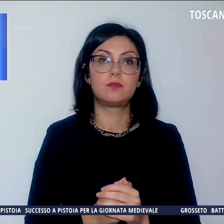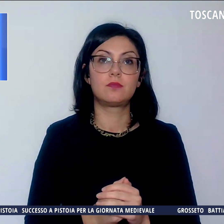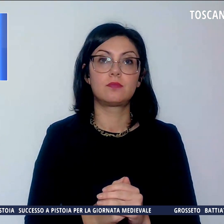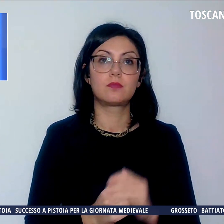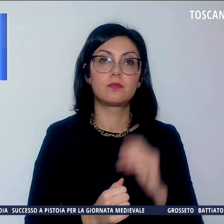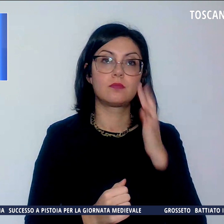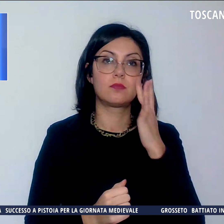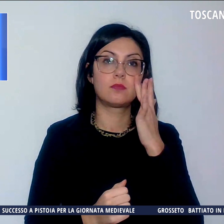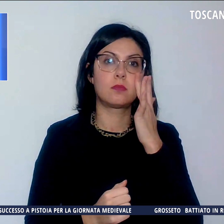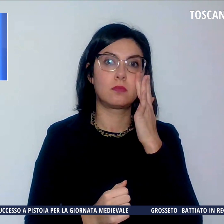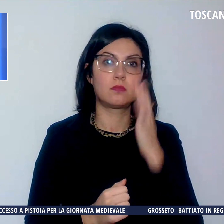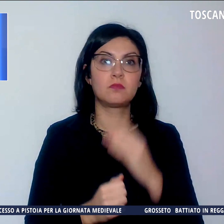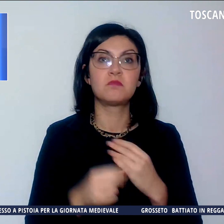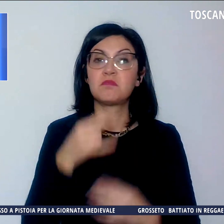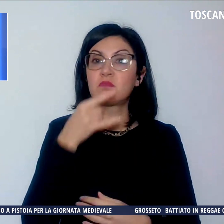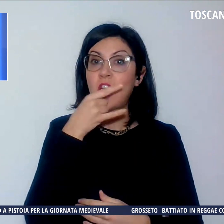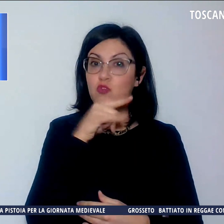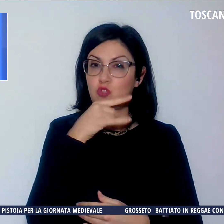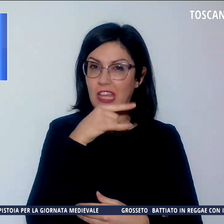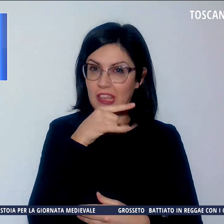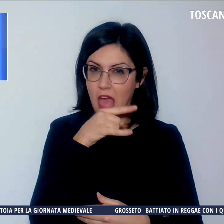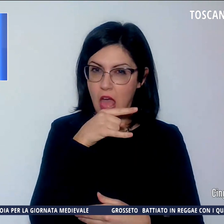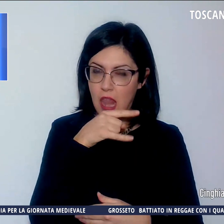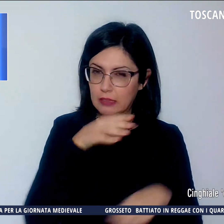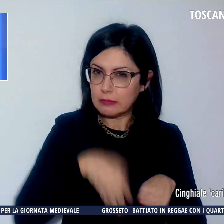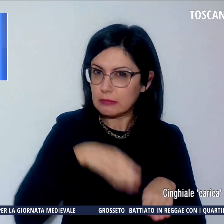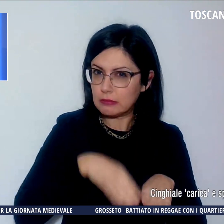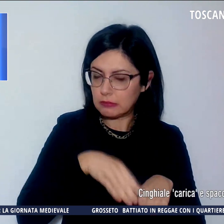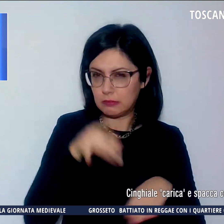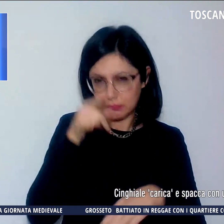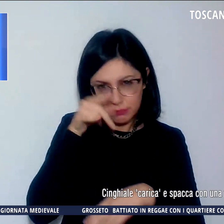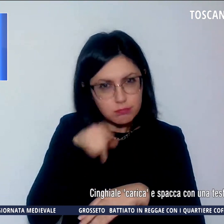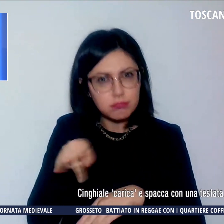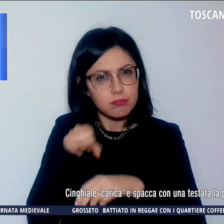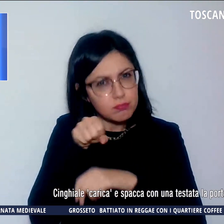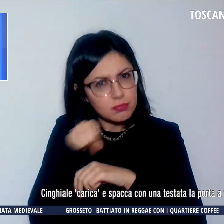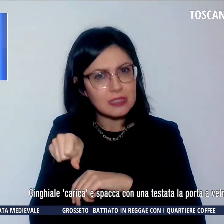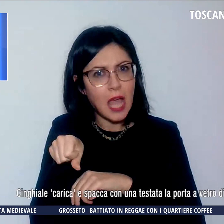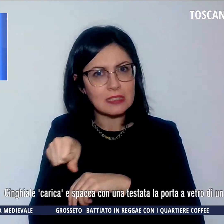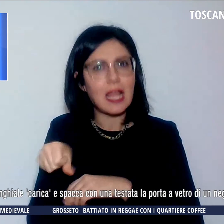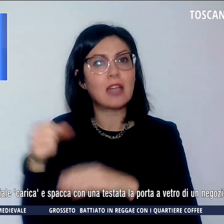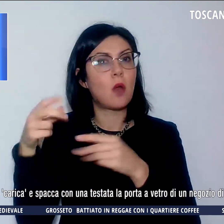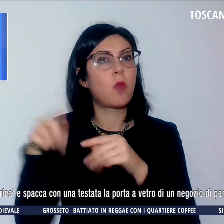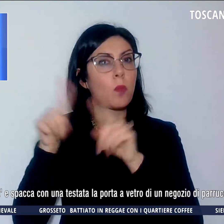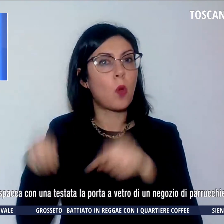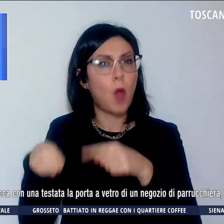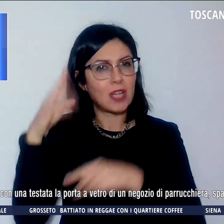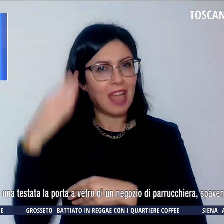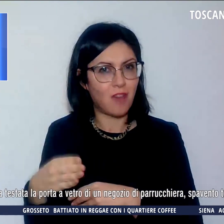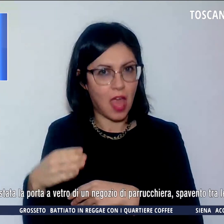Un cinghiale carica e spacca con una testata la porta a vetro di un negozio di parrucchiera.